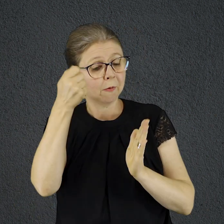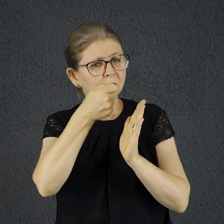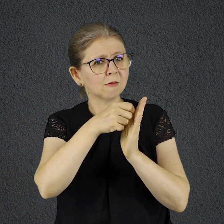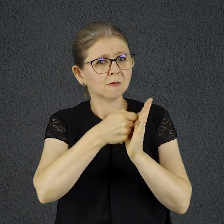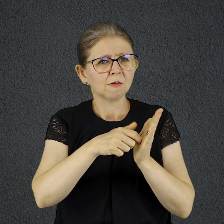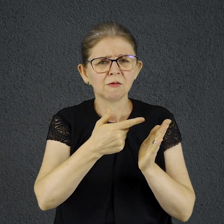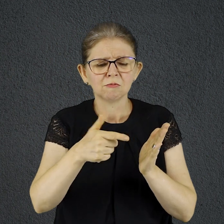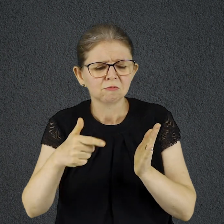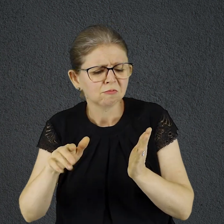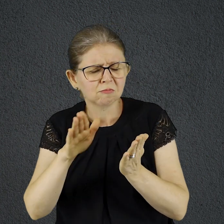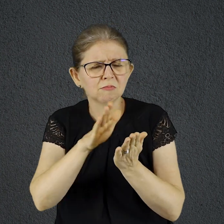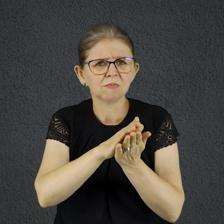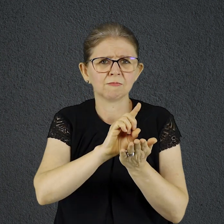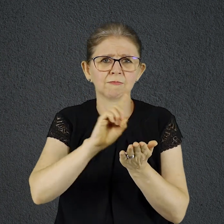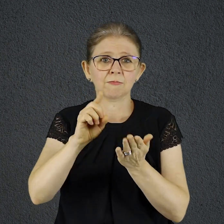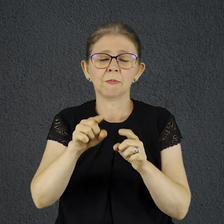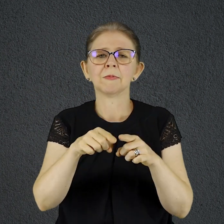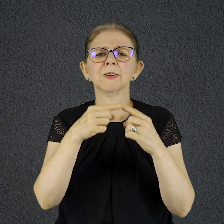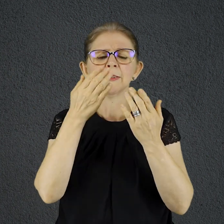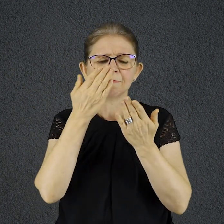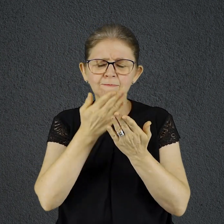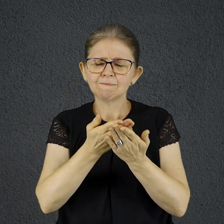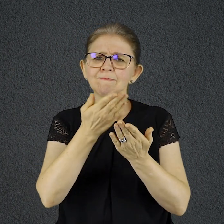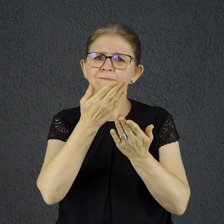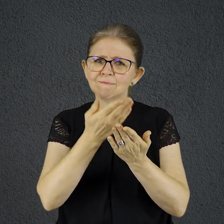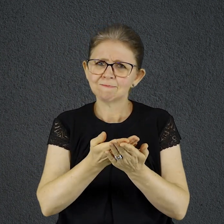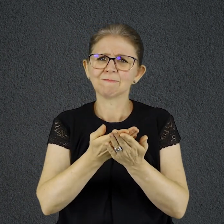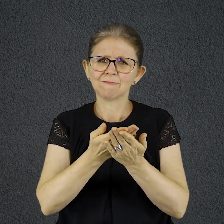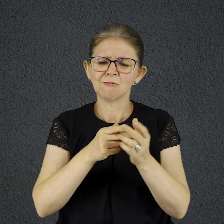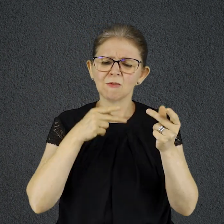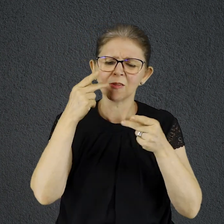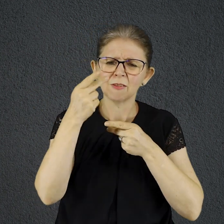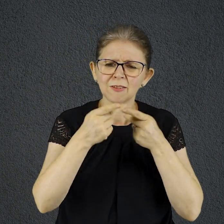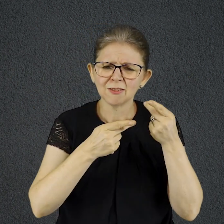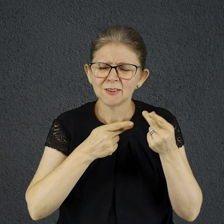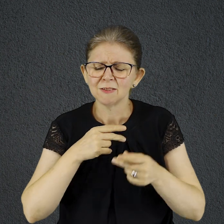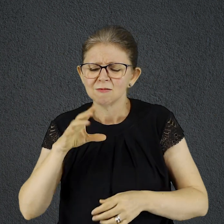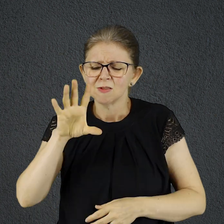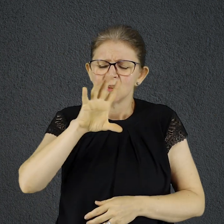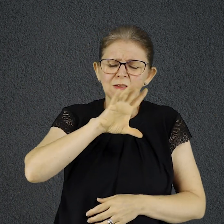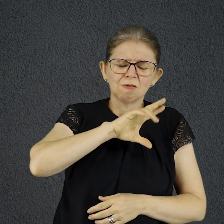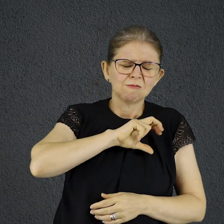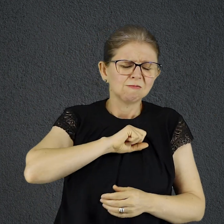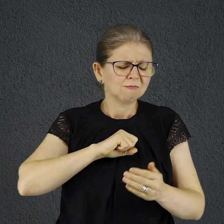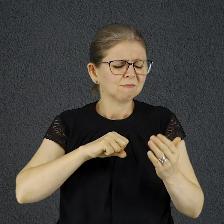PALAVRAS DO SEU DEUS COMO EU AMO A TUA LEI MEDITO NELA O DIA INTEIRO VERCICLO 97